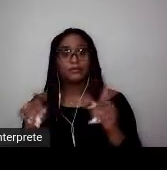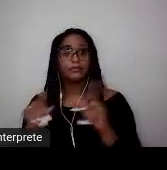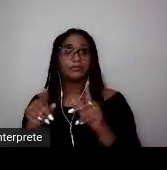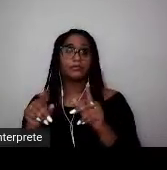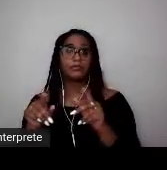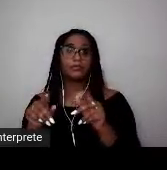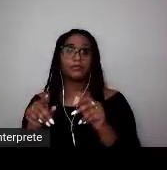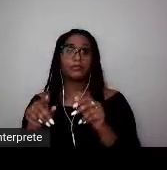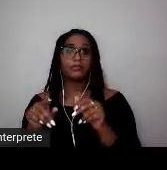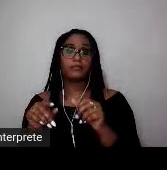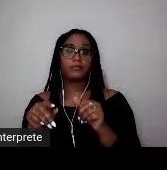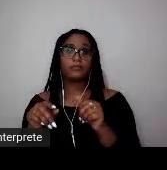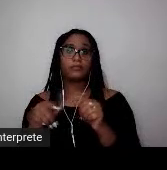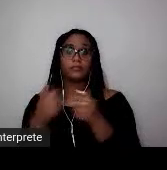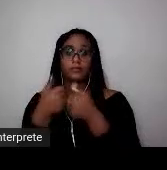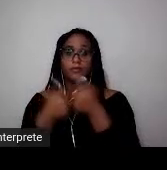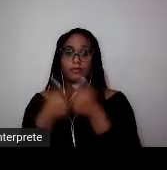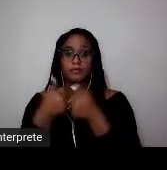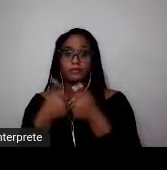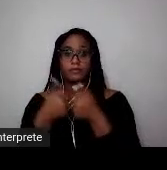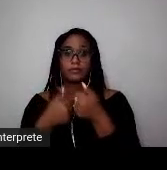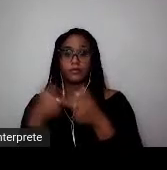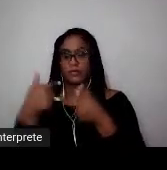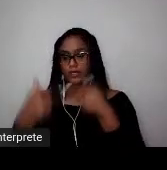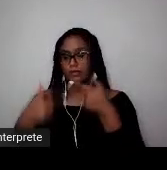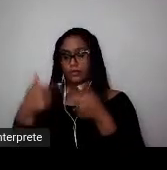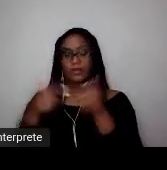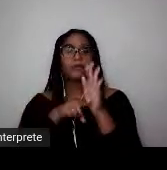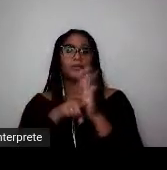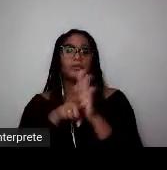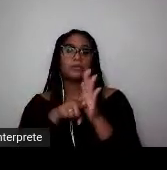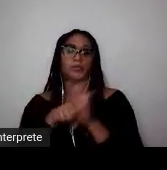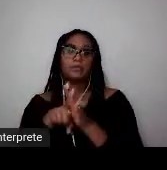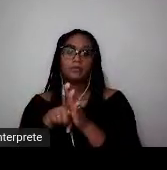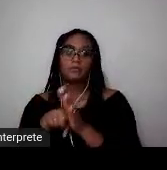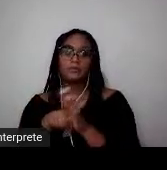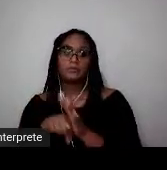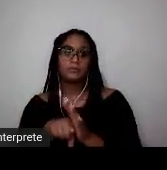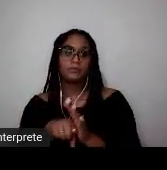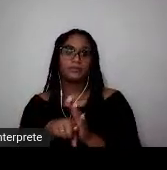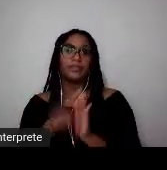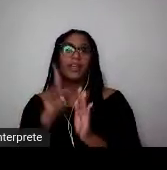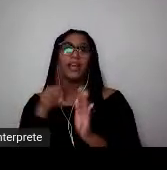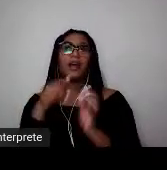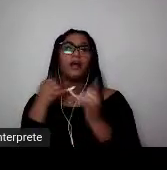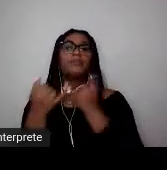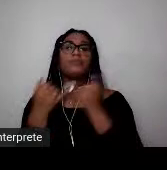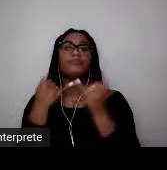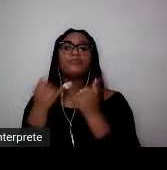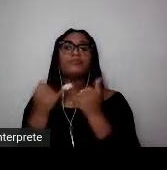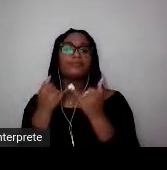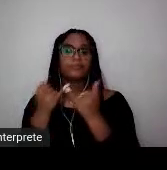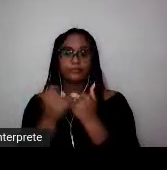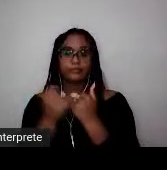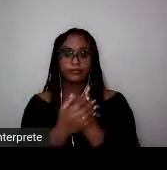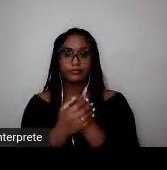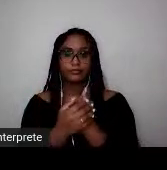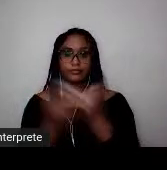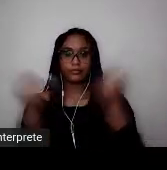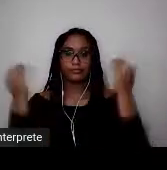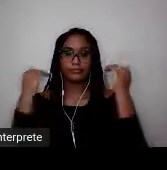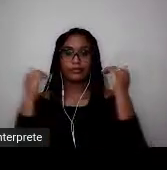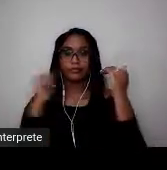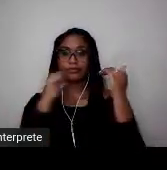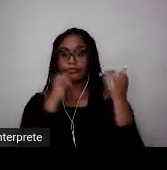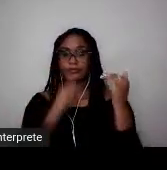sobretudo quando da prática do futebol, nos nossos trabalhos de pesquisa. É como se, por exemplo, a gente internaliza as mulheres, não é